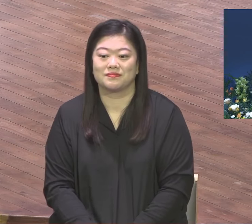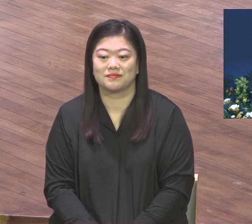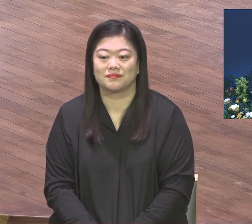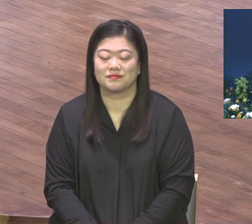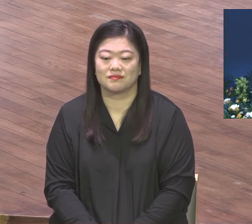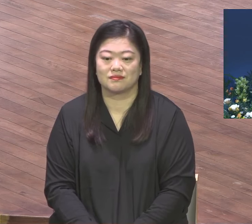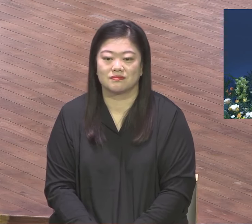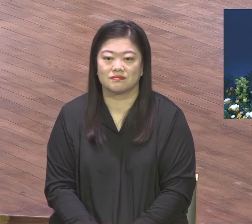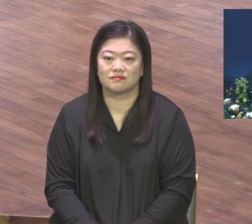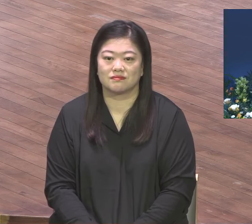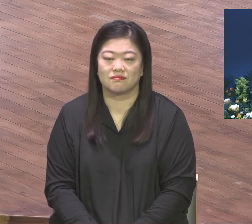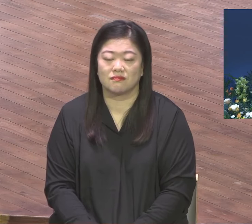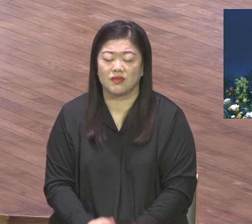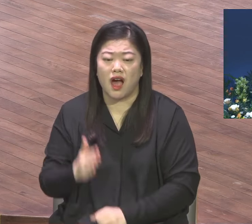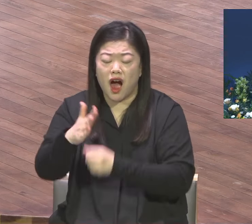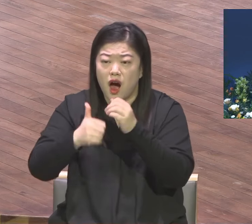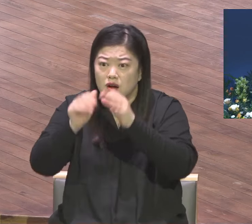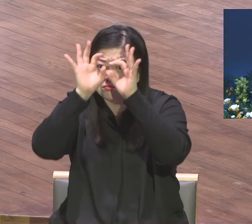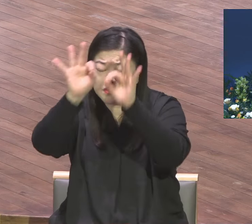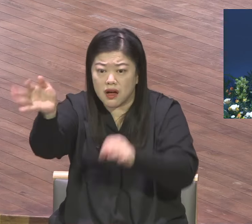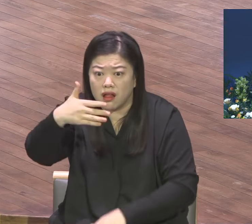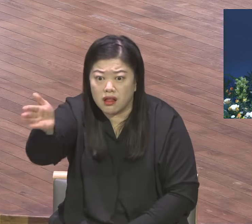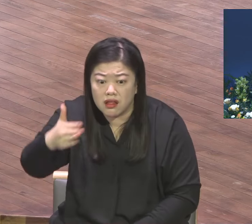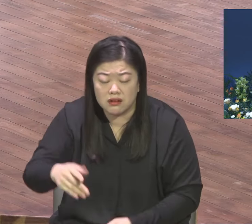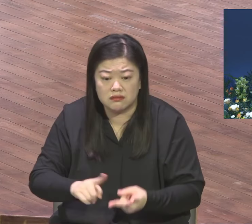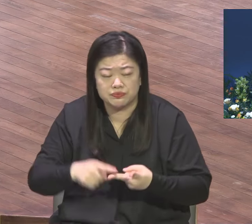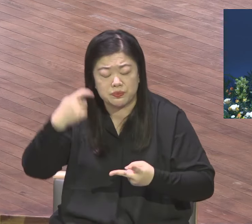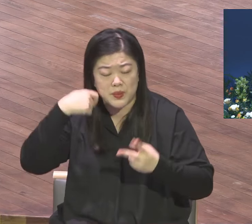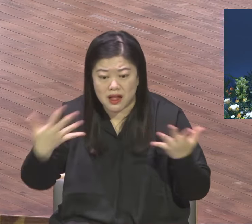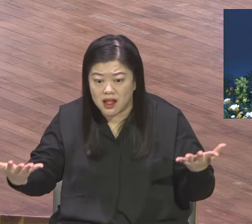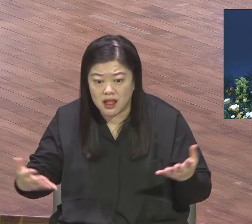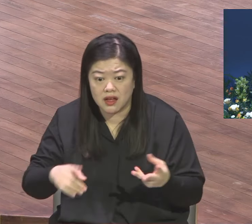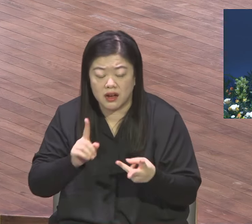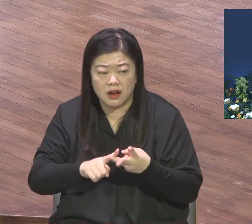들려도 눈에 안 보여도 손에 안 잡혀도 하나님은 살아계신다.